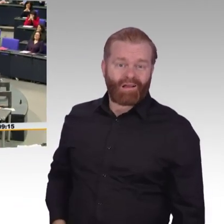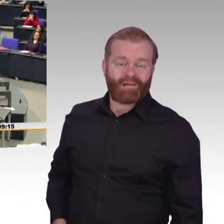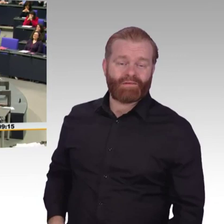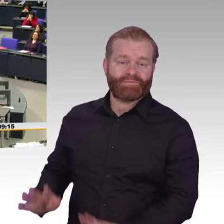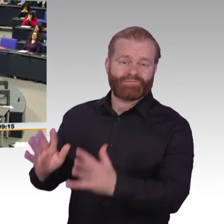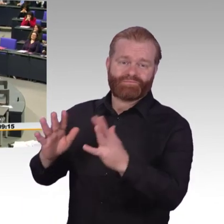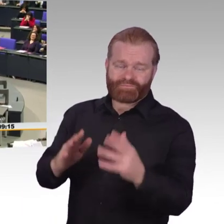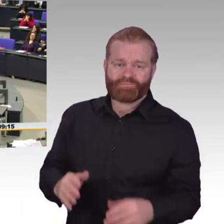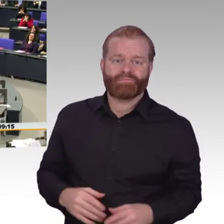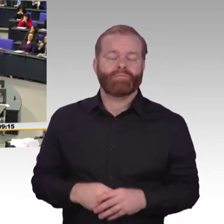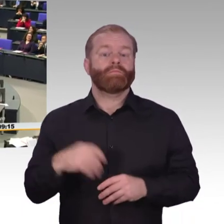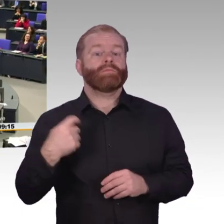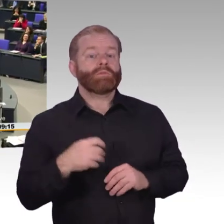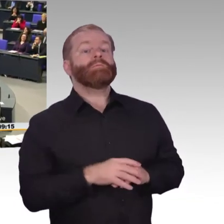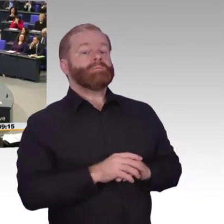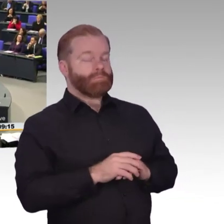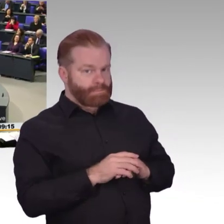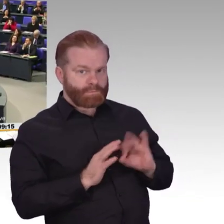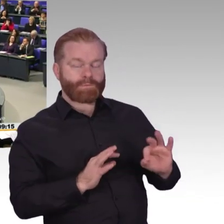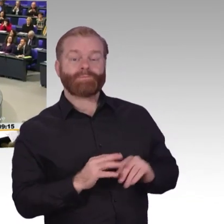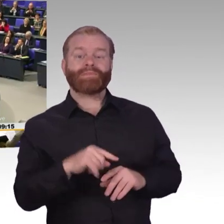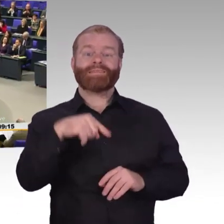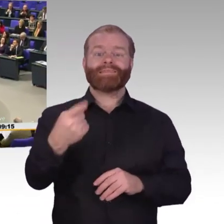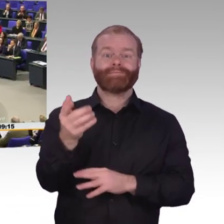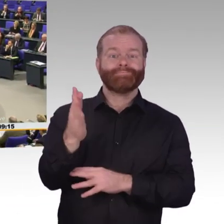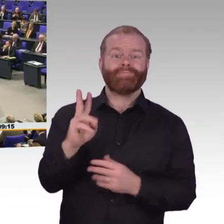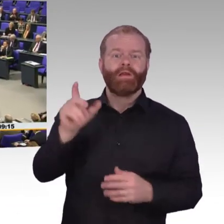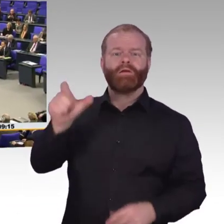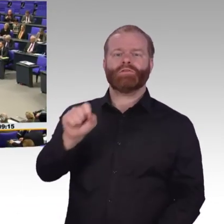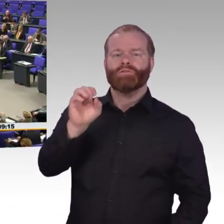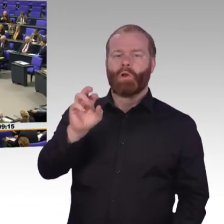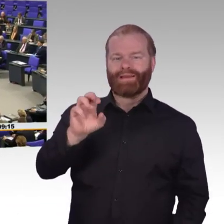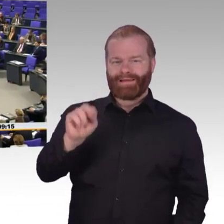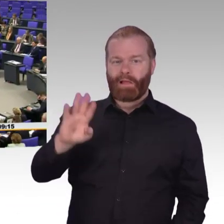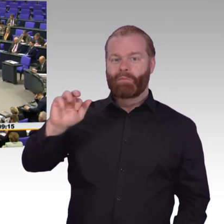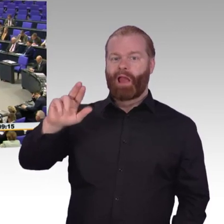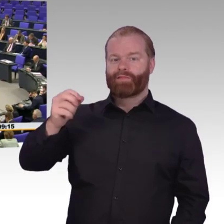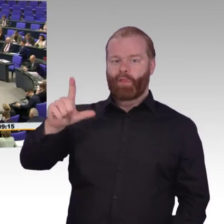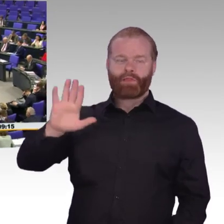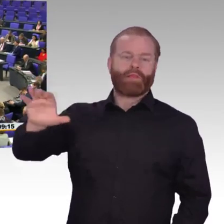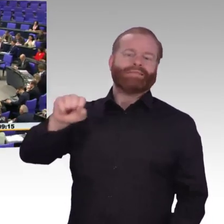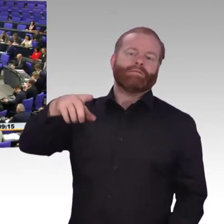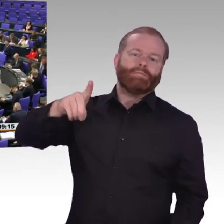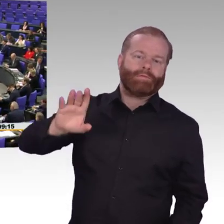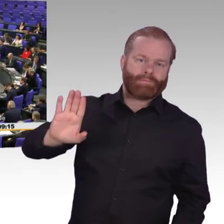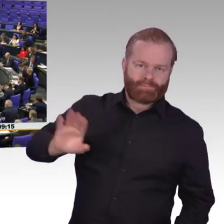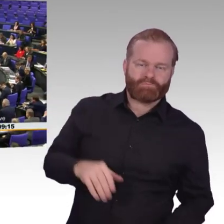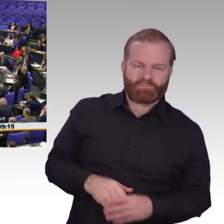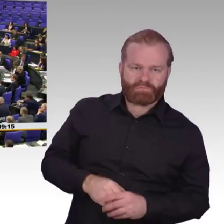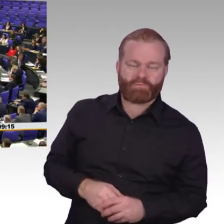Sehr geehrter Herr Präsident, liebe Kolleginnen und Kollegen, meine Damen und Herren auf den Besuchertribünen und vor dem Fernsehen. Deutschland gilt ja in vielen Fragen als